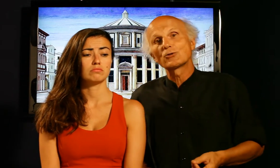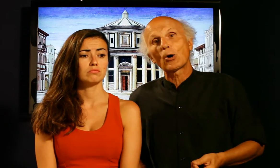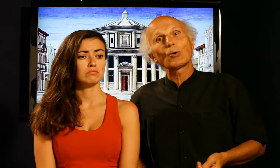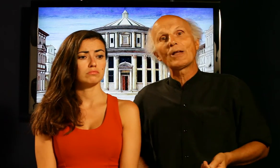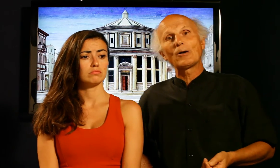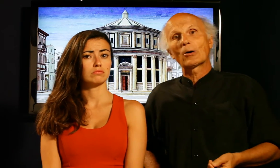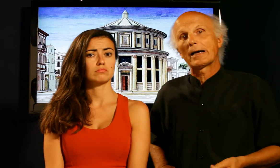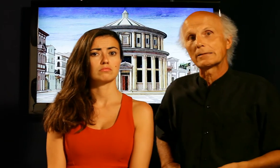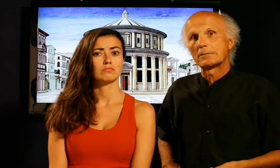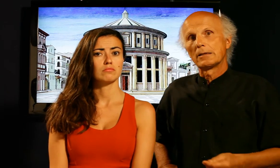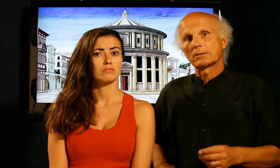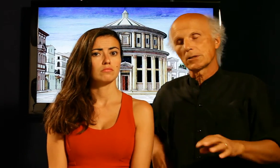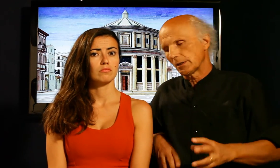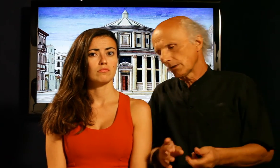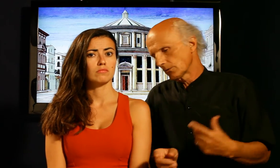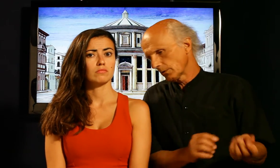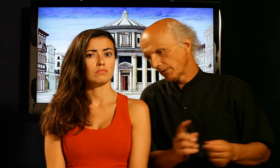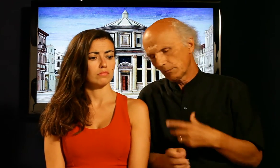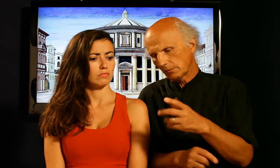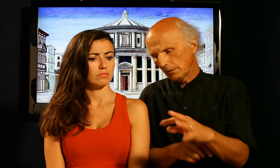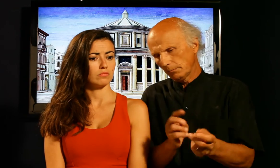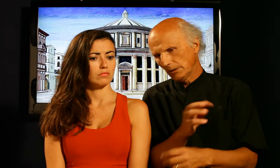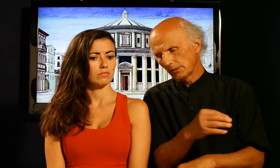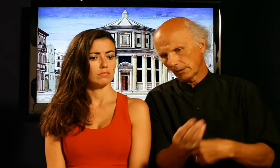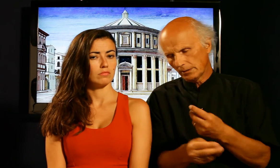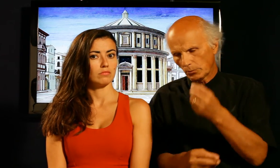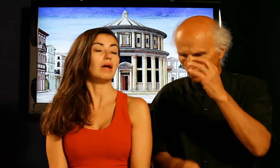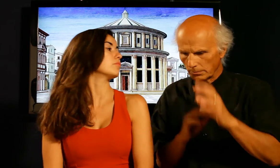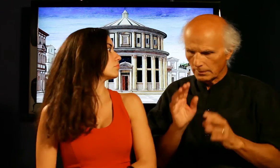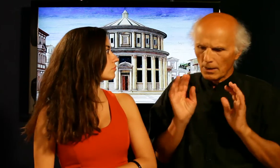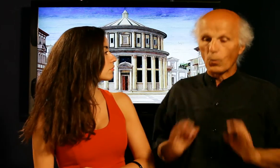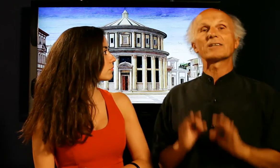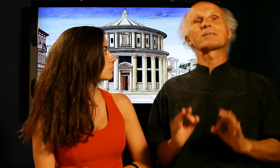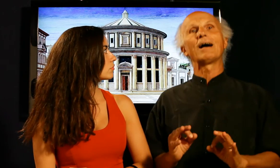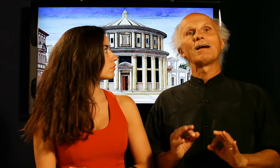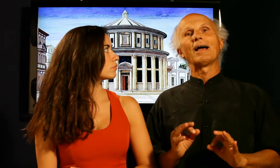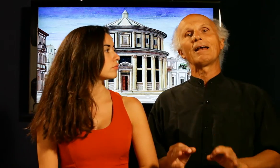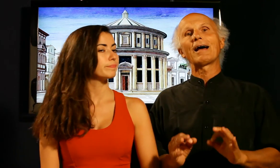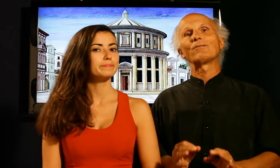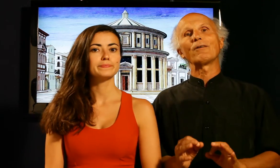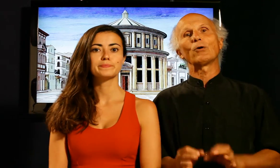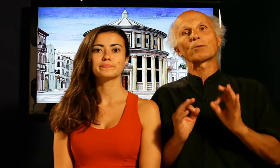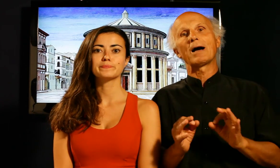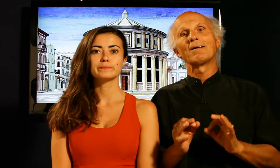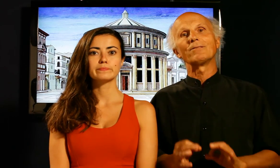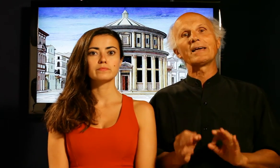gioco dell'oca senza nessun riferimento alla ministra che questa è la deforma dei